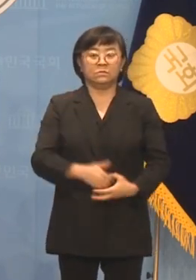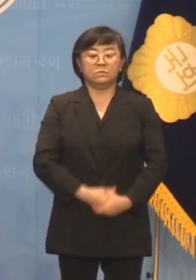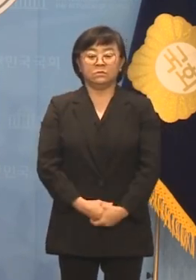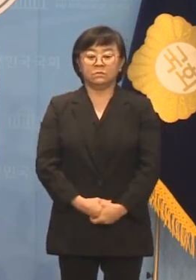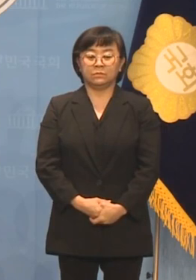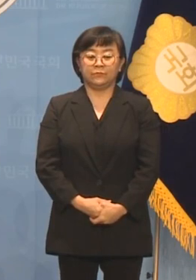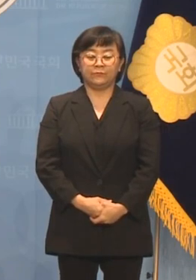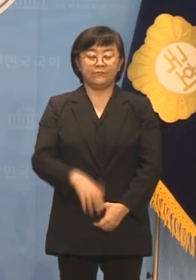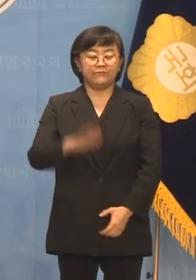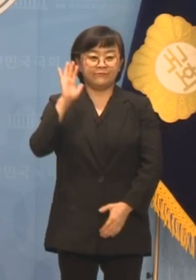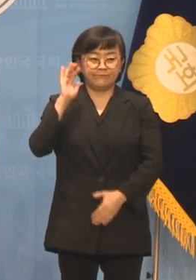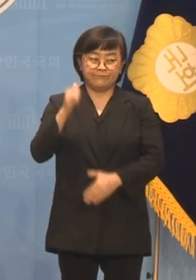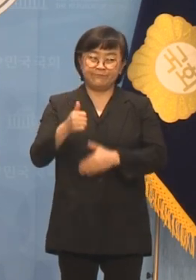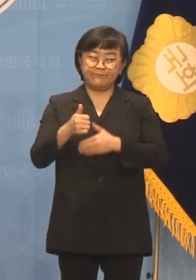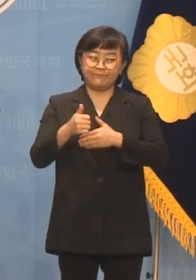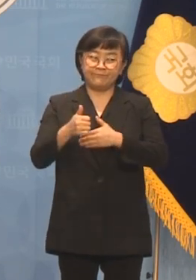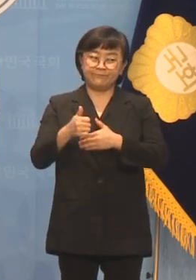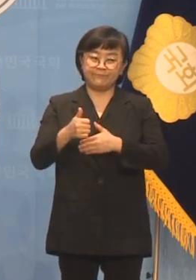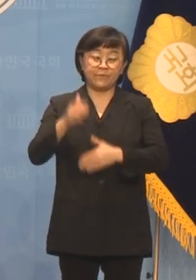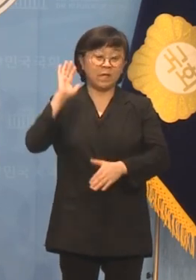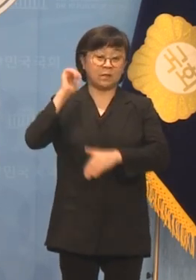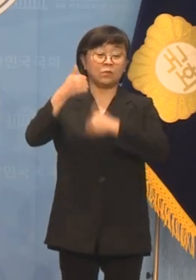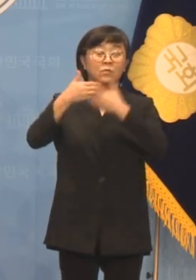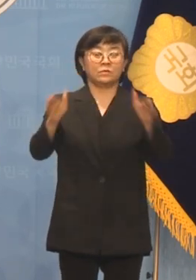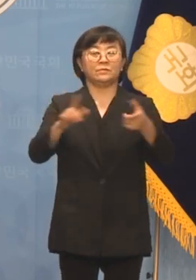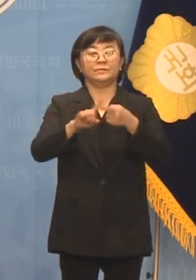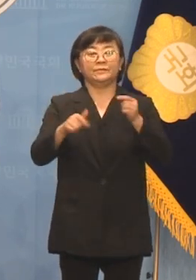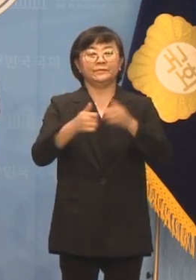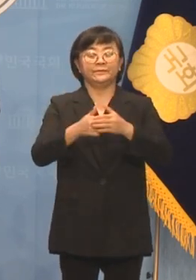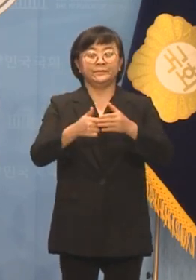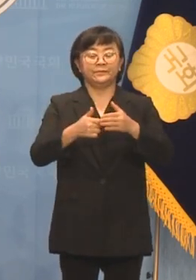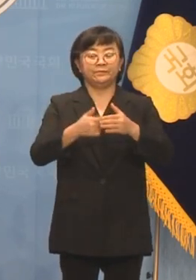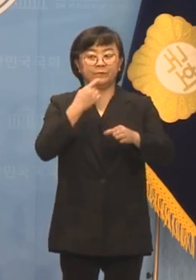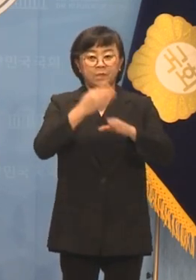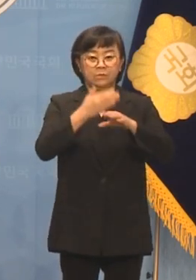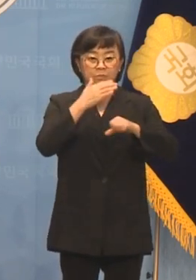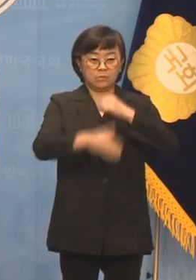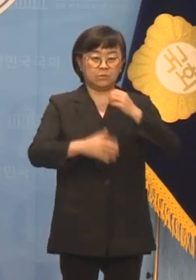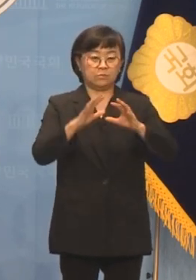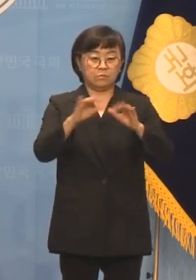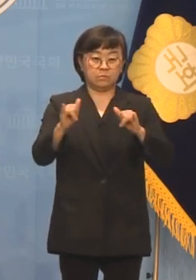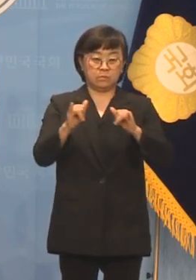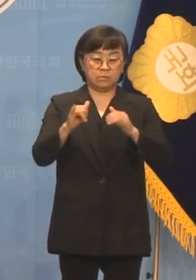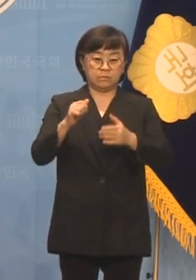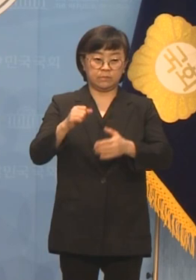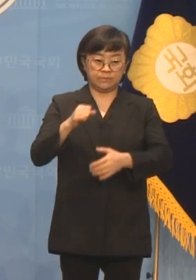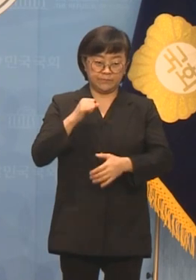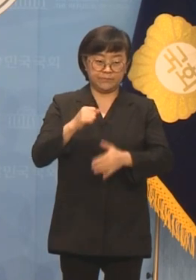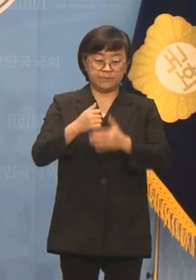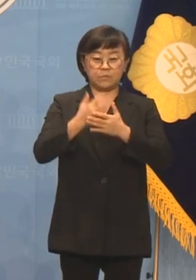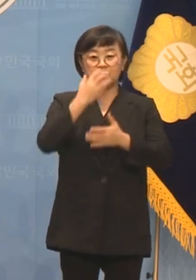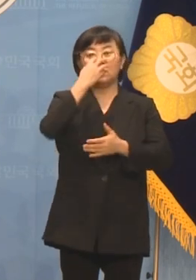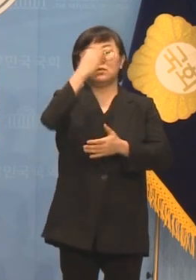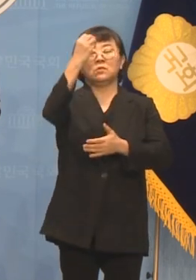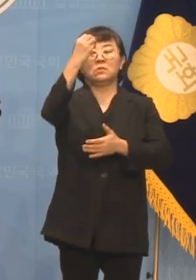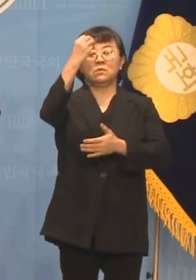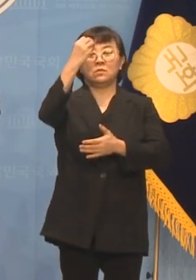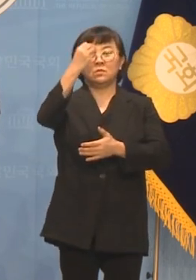대통령과 대통령실에 민주주의와 국민에 대한 오만하고